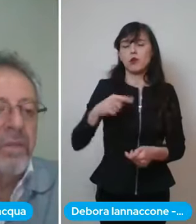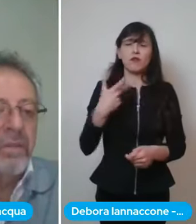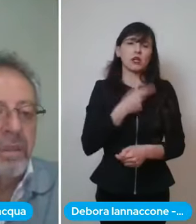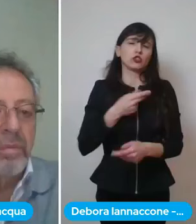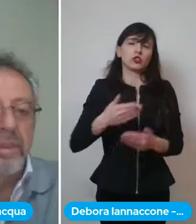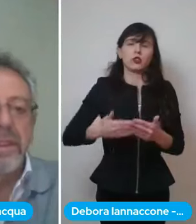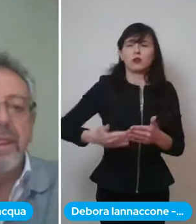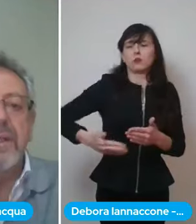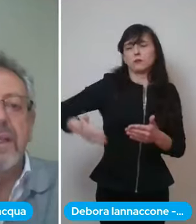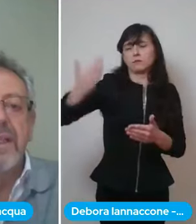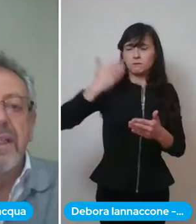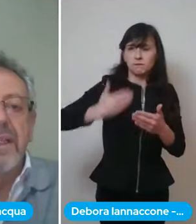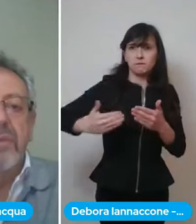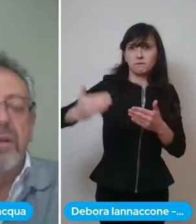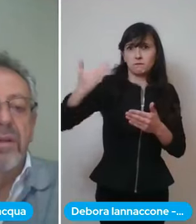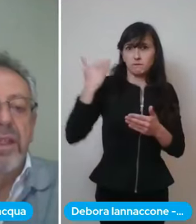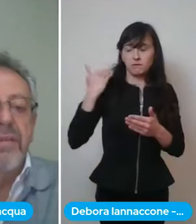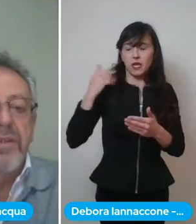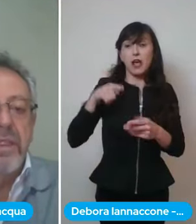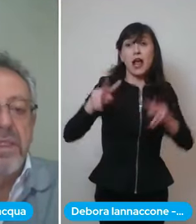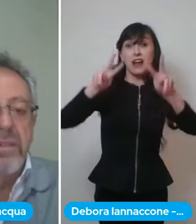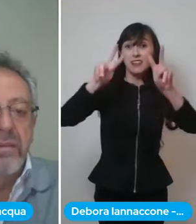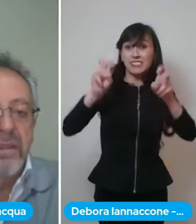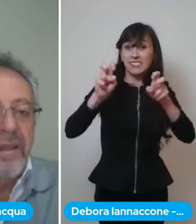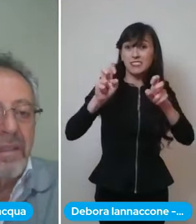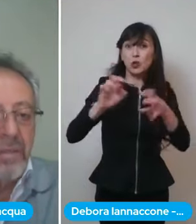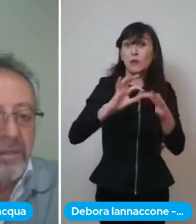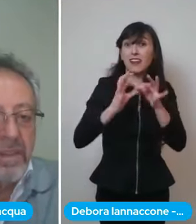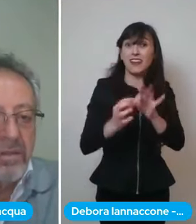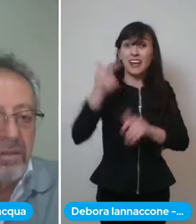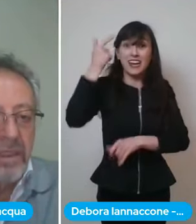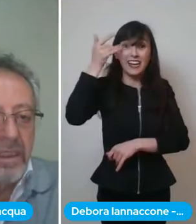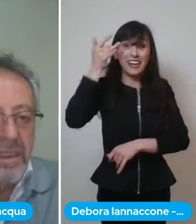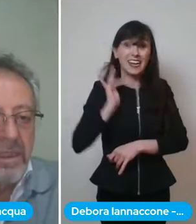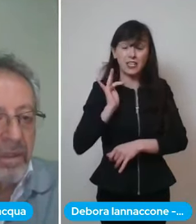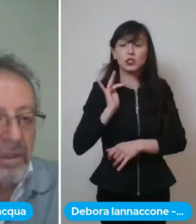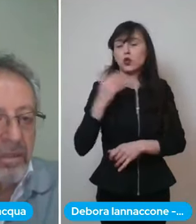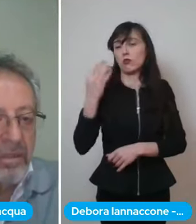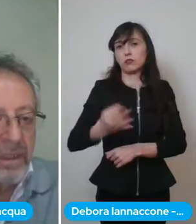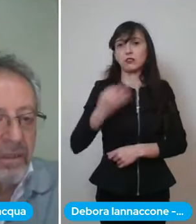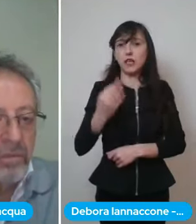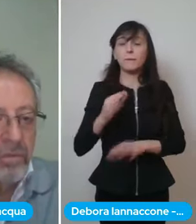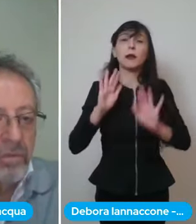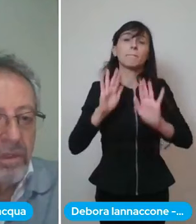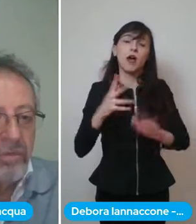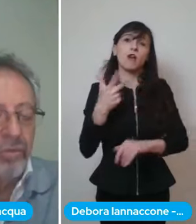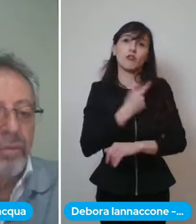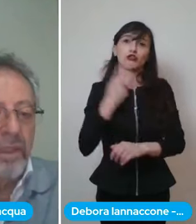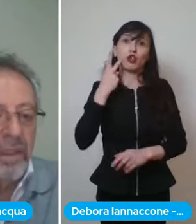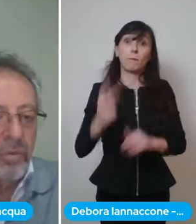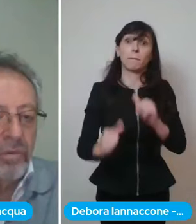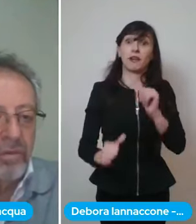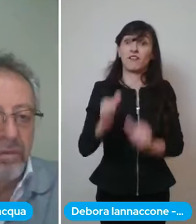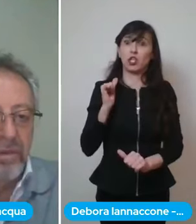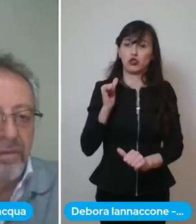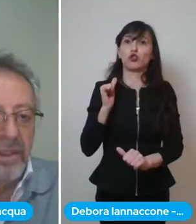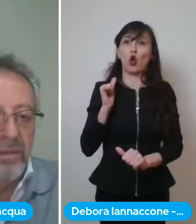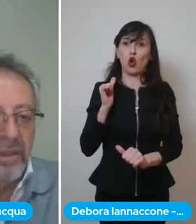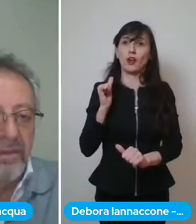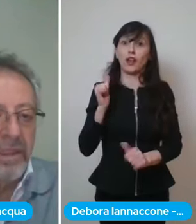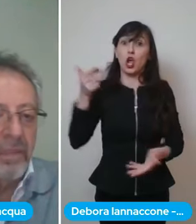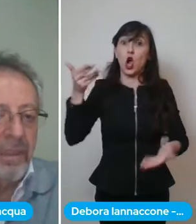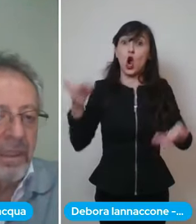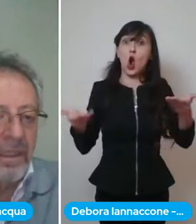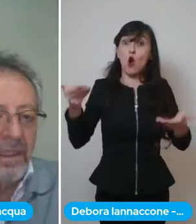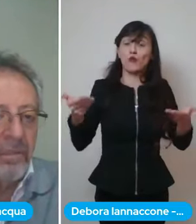sempre questo tipo di tema però la vaccinazione fare prevenzione è sempre una cosa che comunque supera di molto il